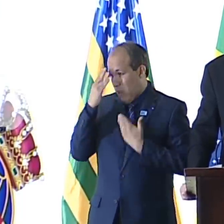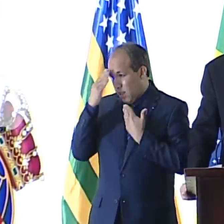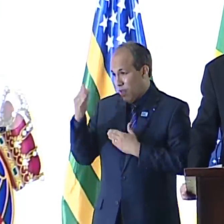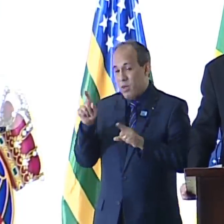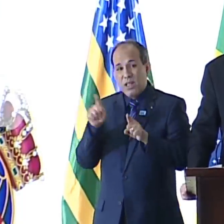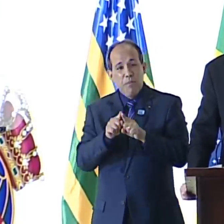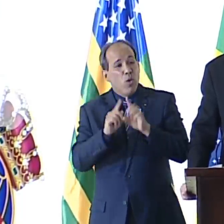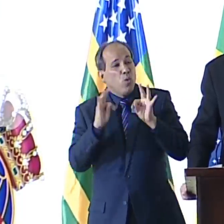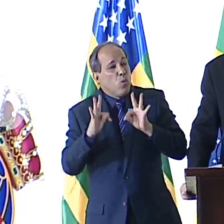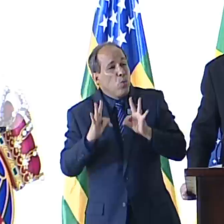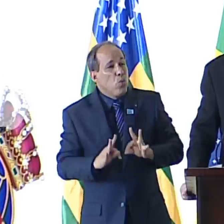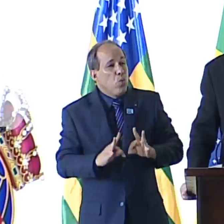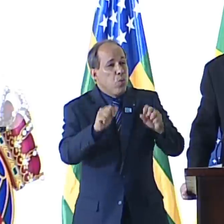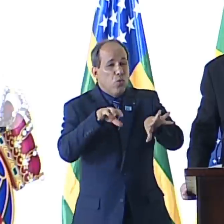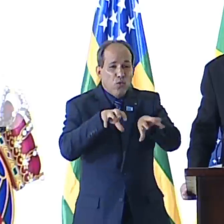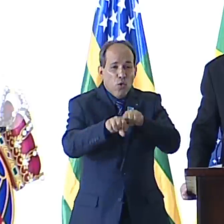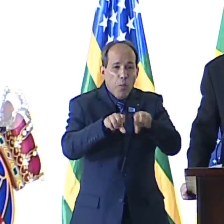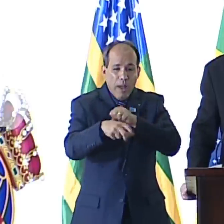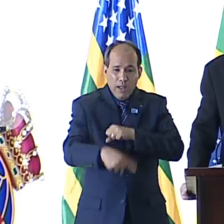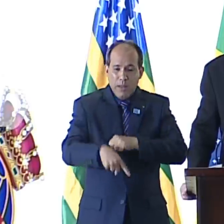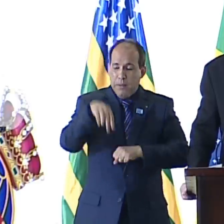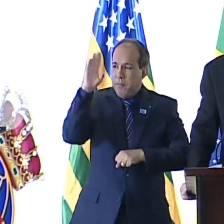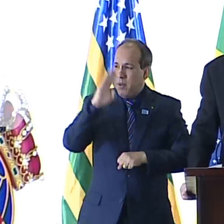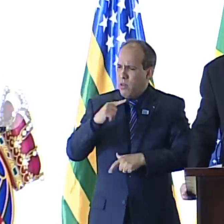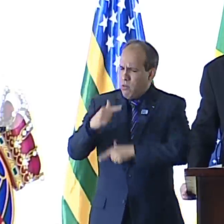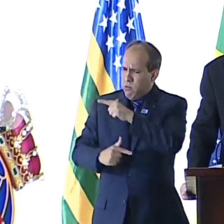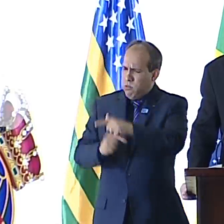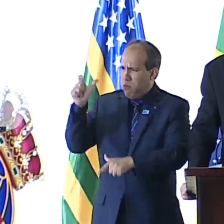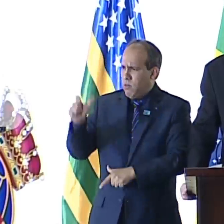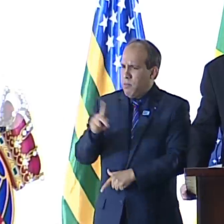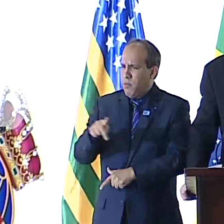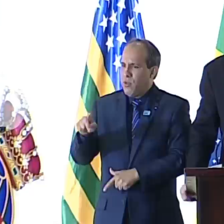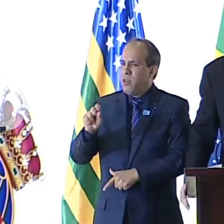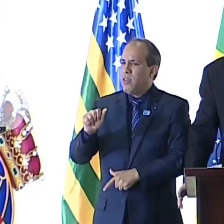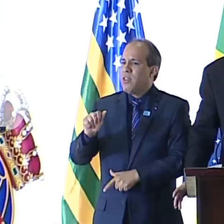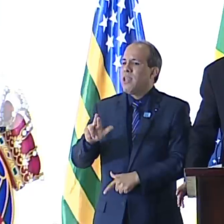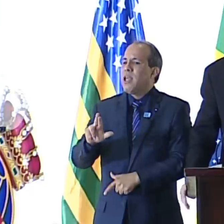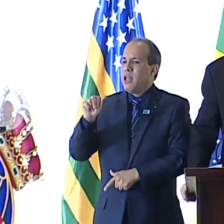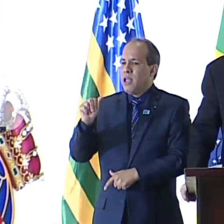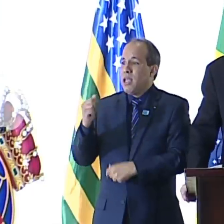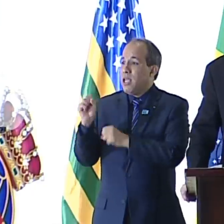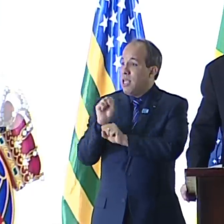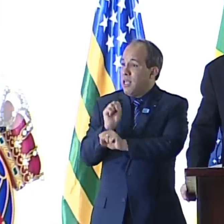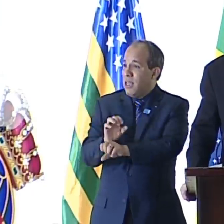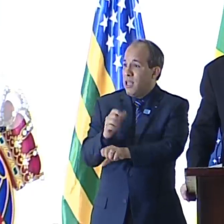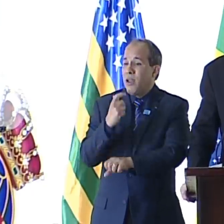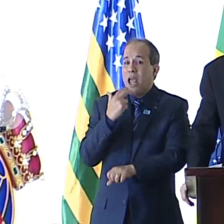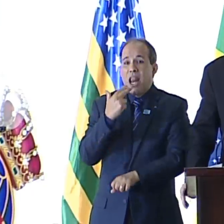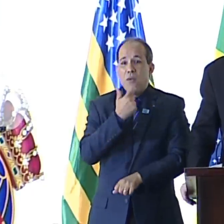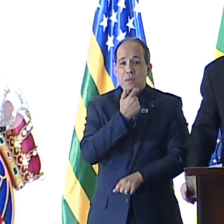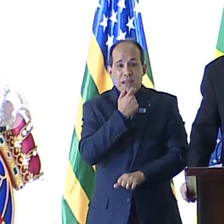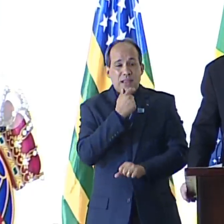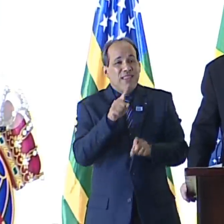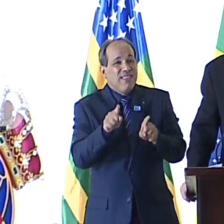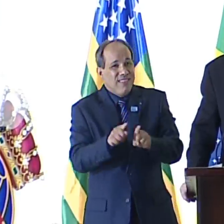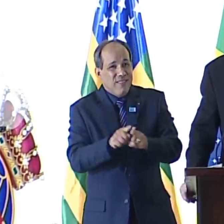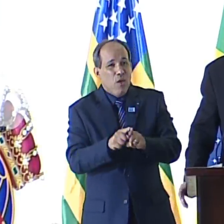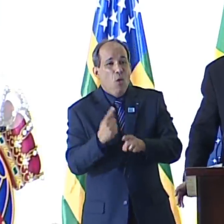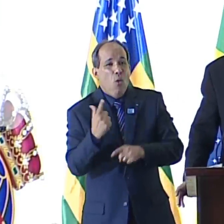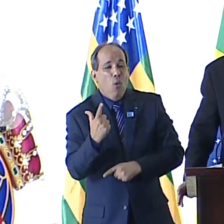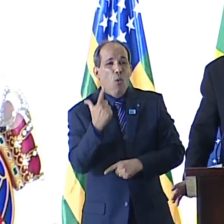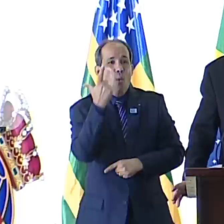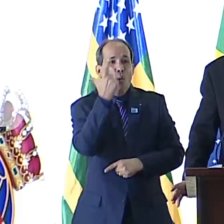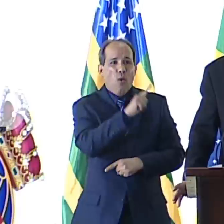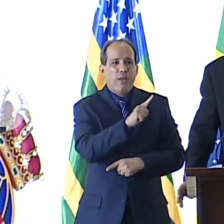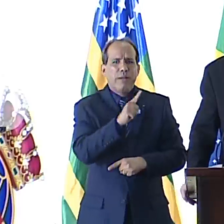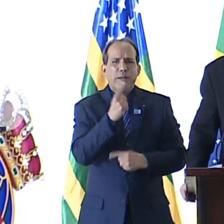diplomatas brasileiros ao trabalho da professora Sarah Walker, não apenas no ensino da língua inglesa, mas no